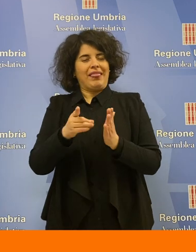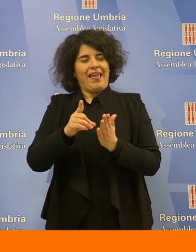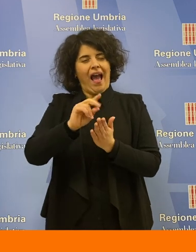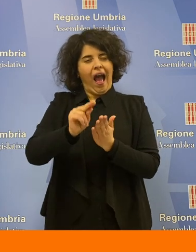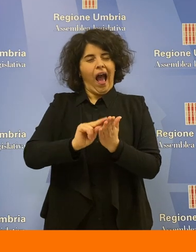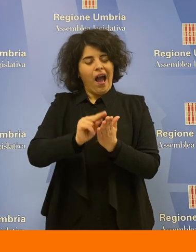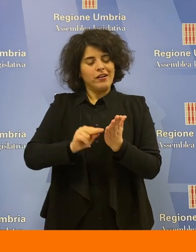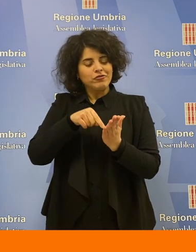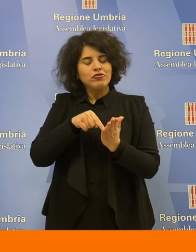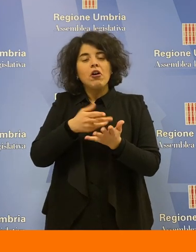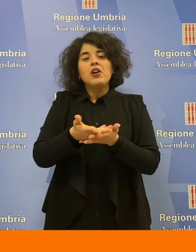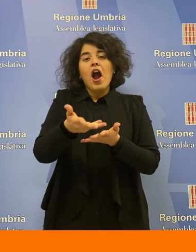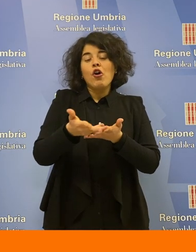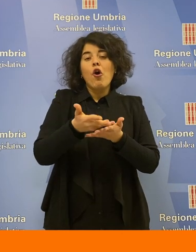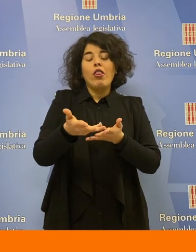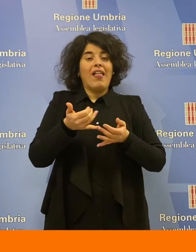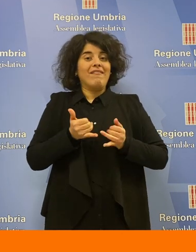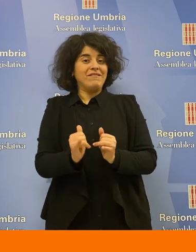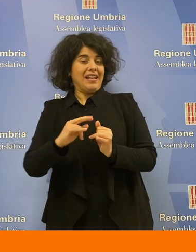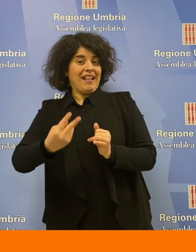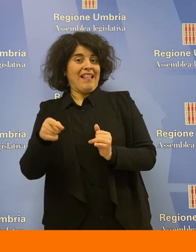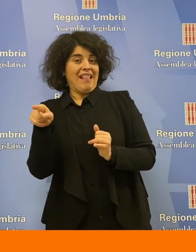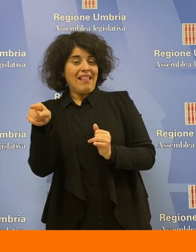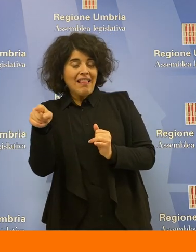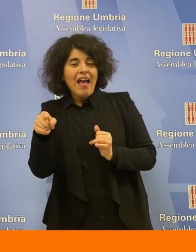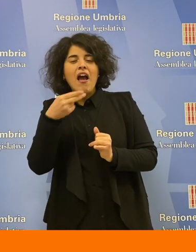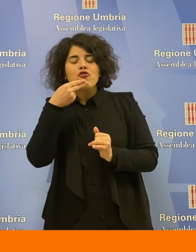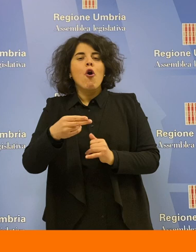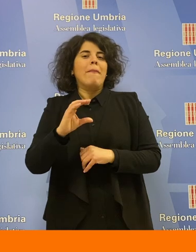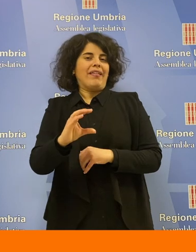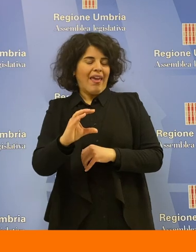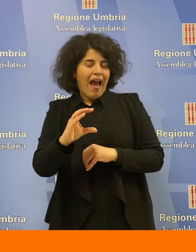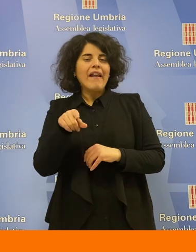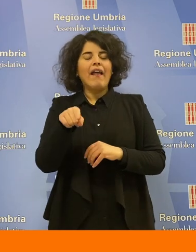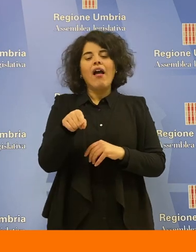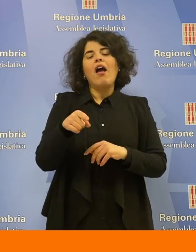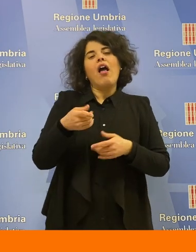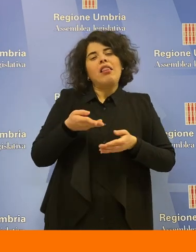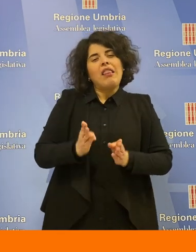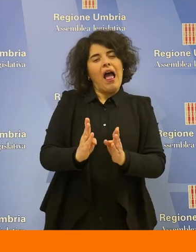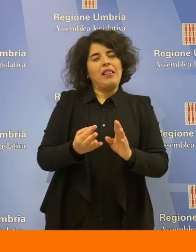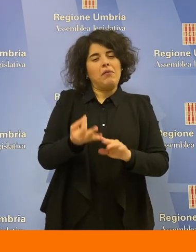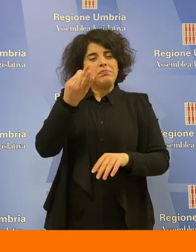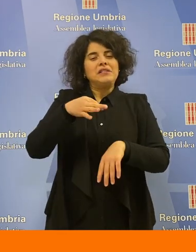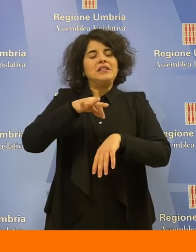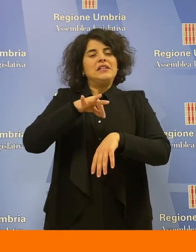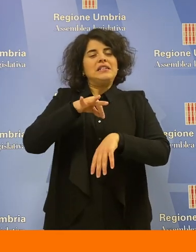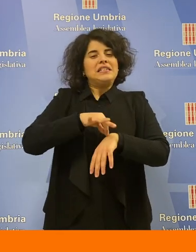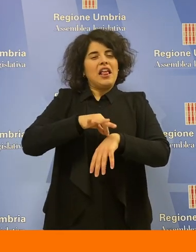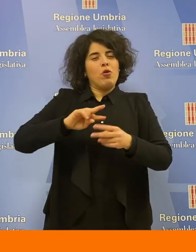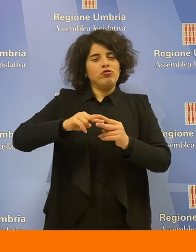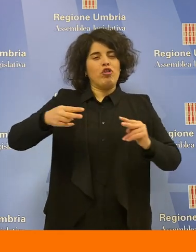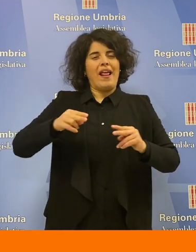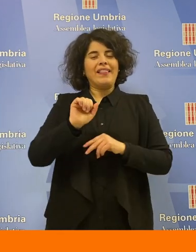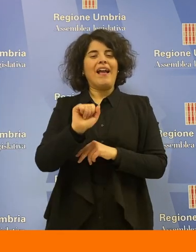Chiara Punzel, nata con la sindrome di Angelman, un disordine neurogenetico raro che fin dai primi mesi di vita causa un